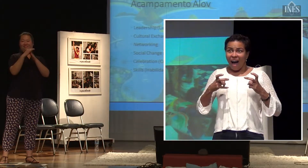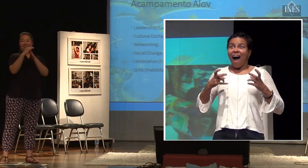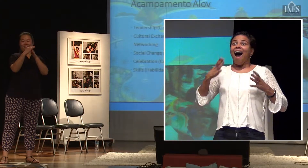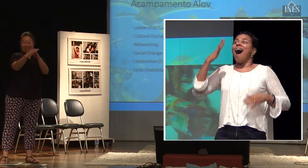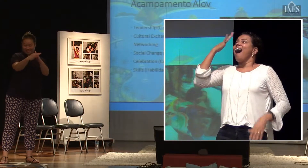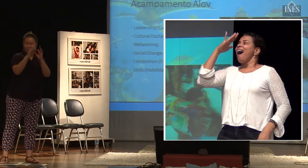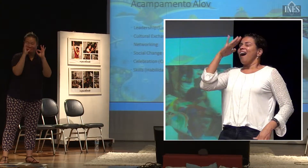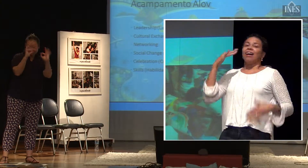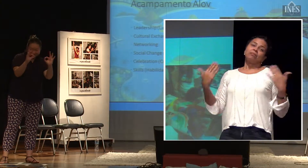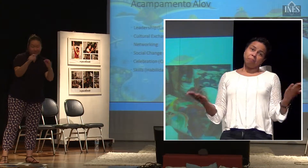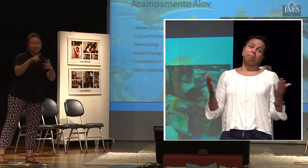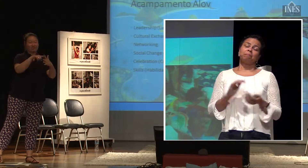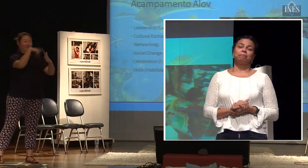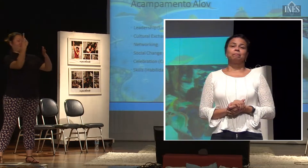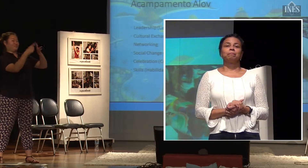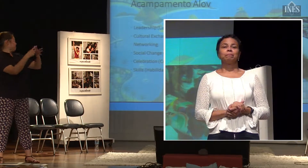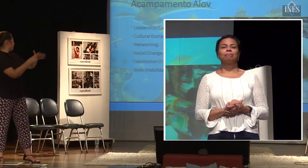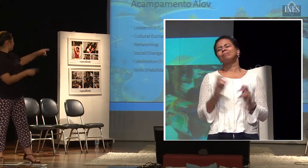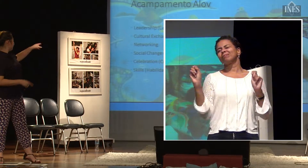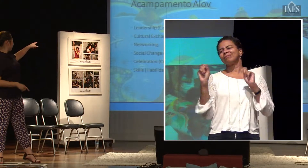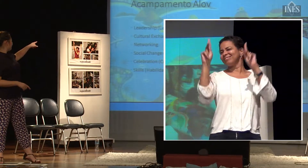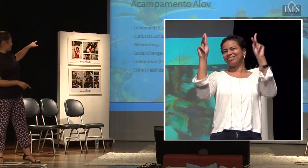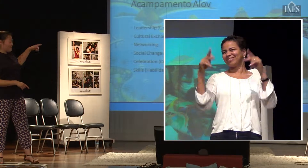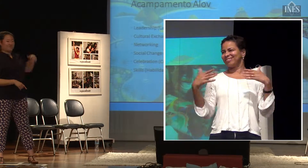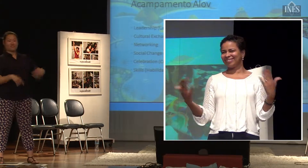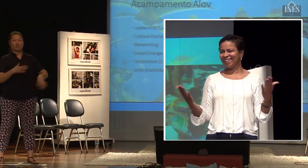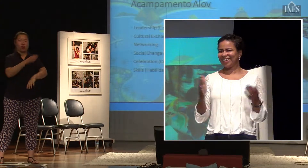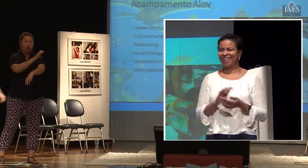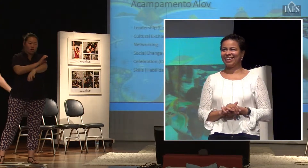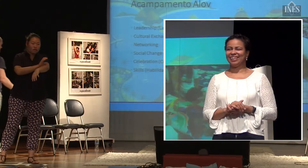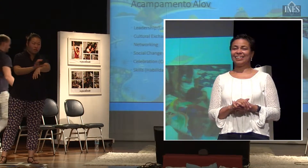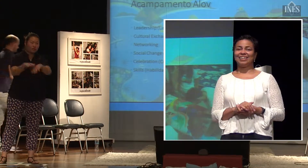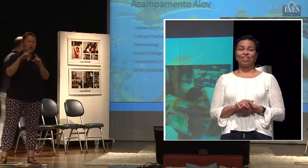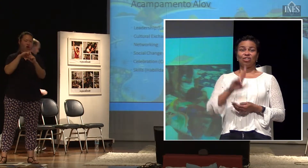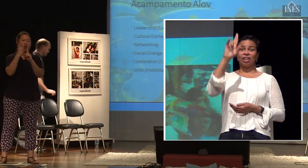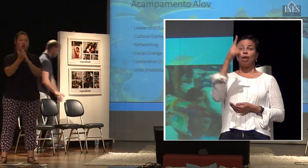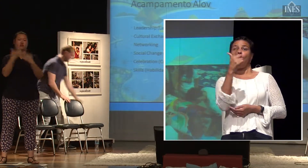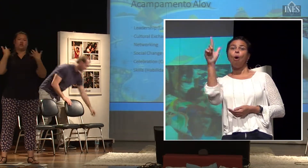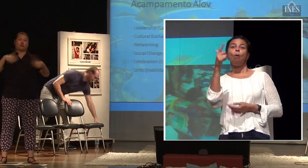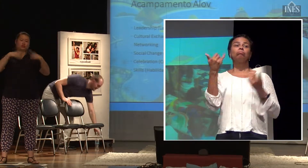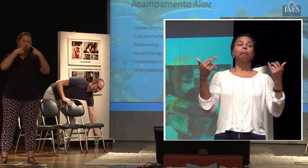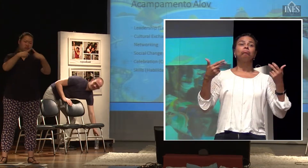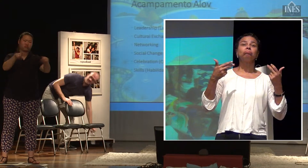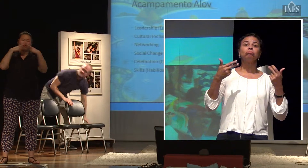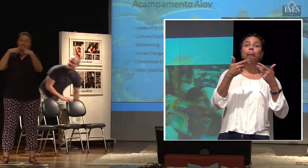estão lá com a gente. Então, ok, esse tópico primeiro de liderança. Uma outra coisa também muito importante é a questão da cultura.